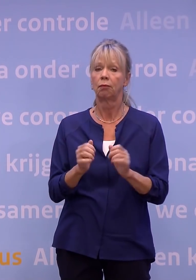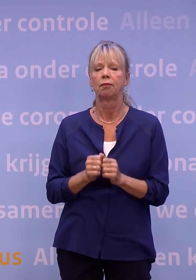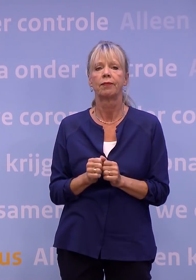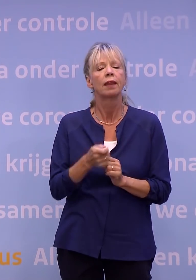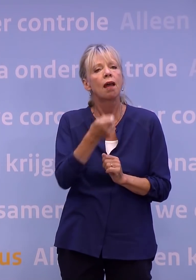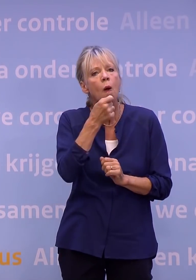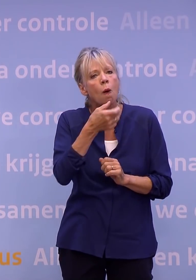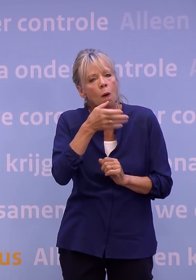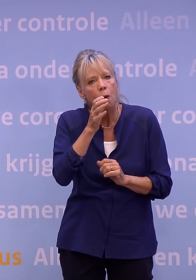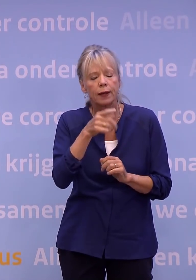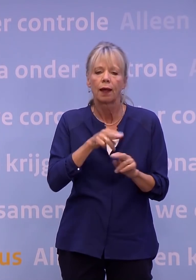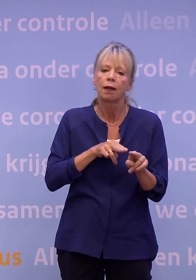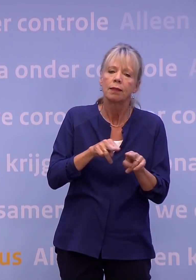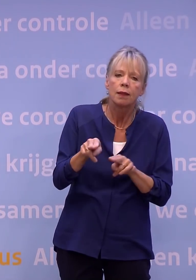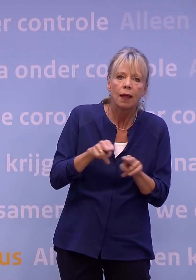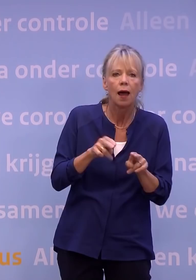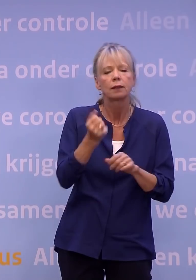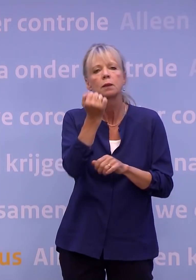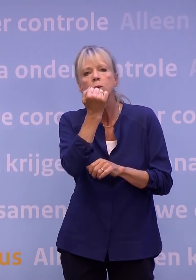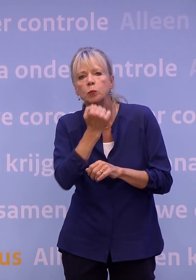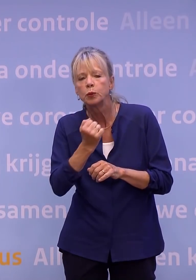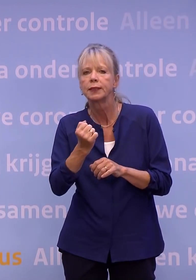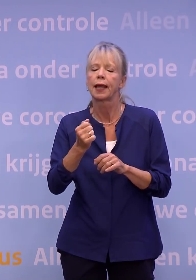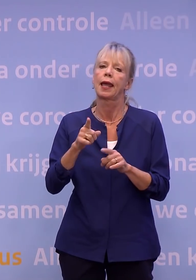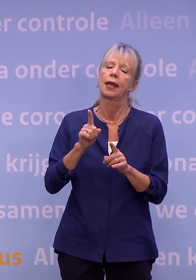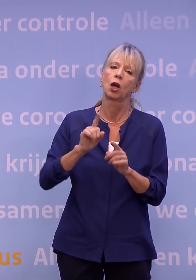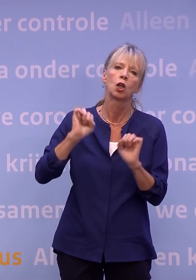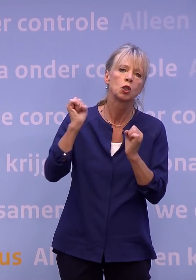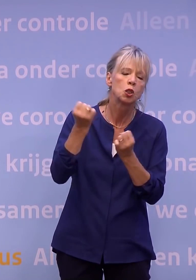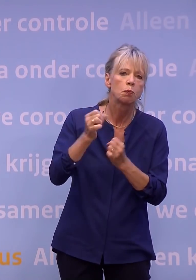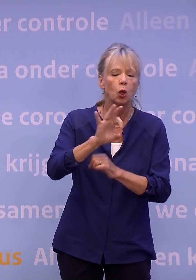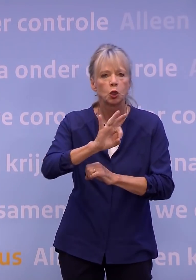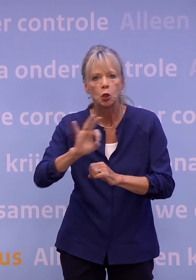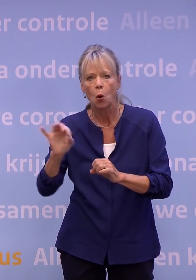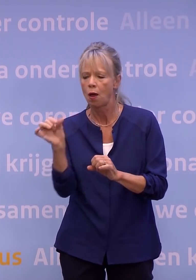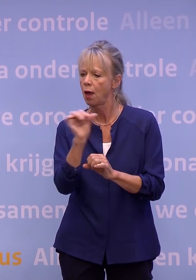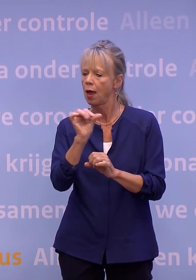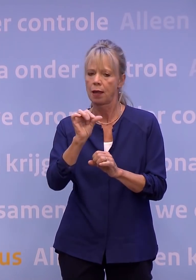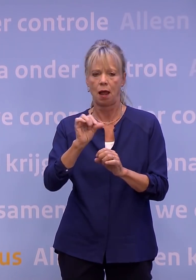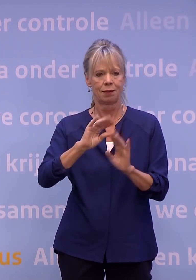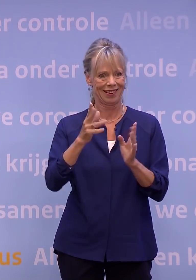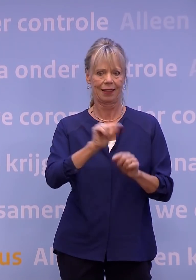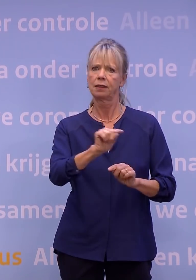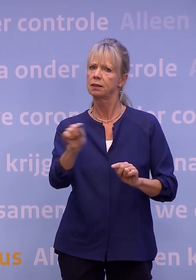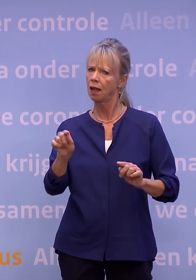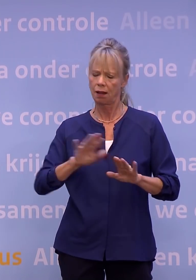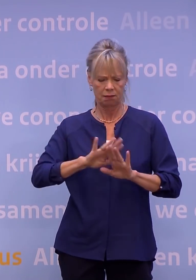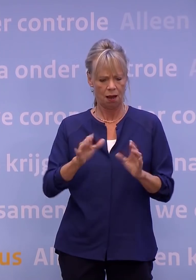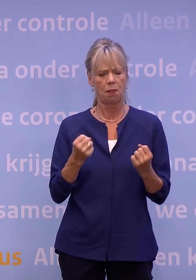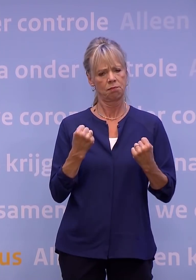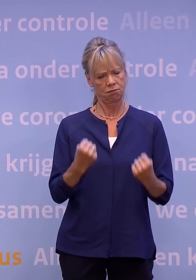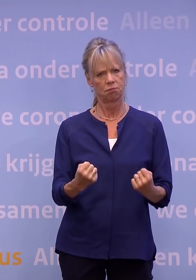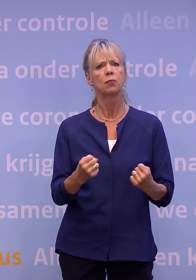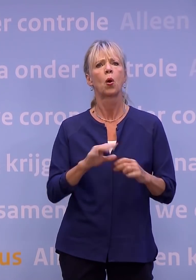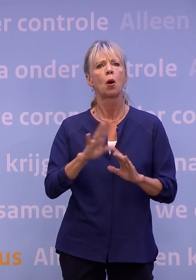horeca, de theaters, musea, sportscholen en andere instellingen hun best doen om aan alle voorwaarden te